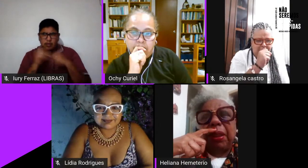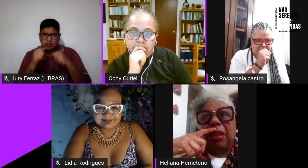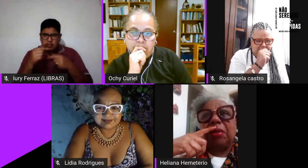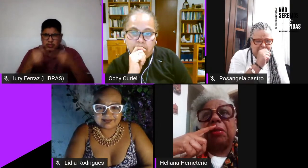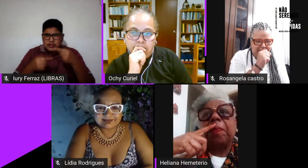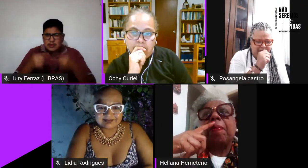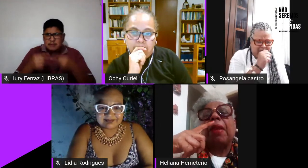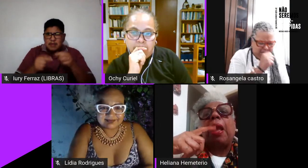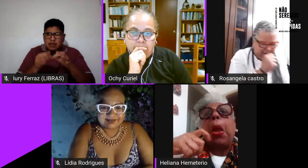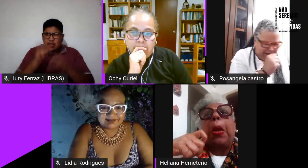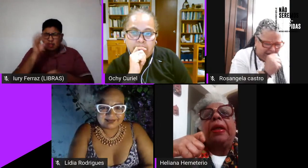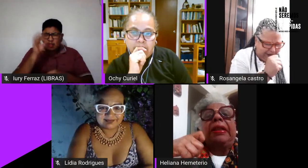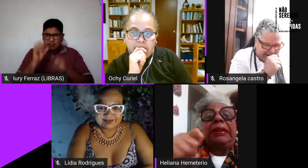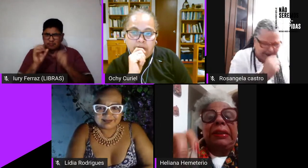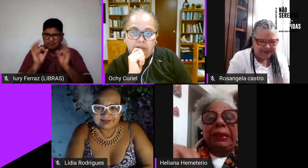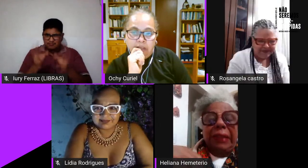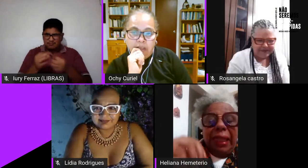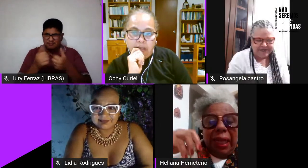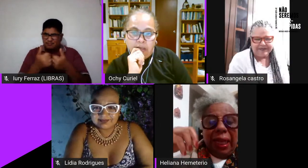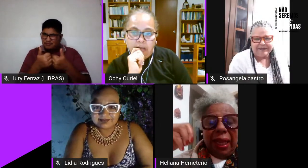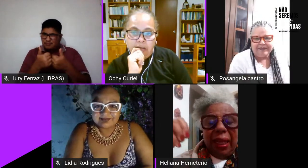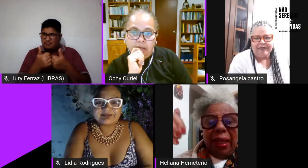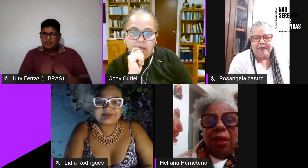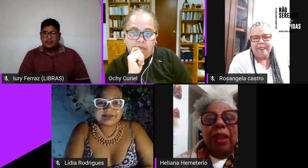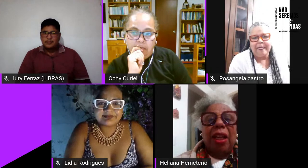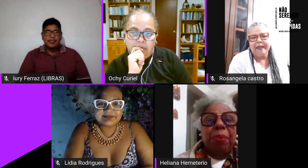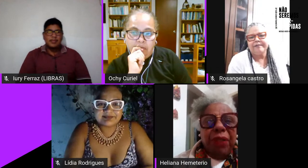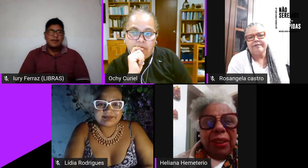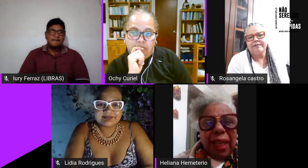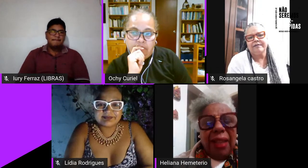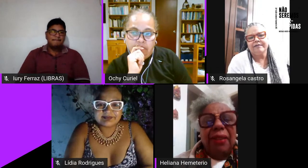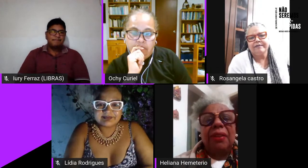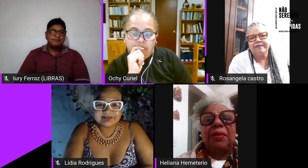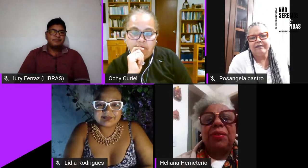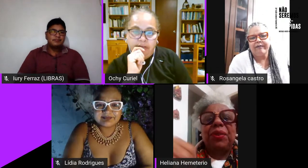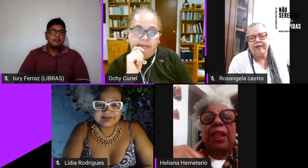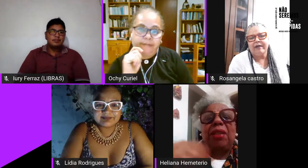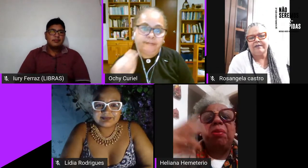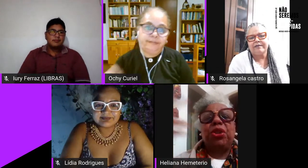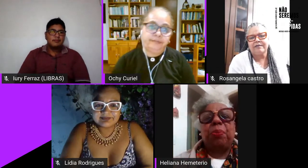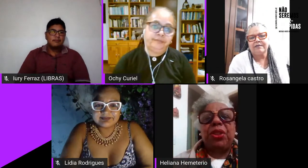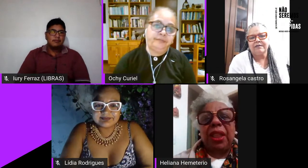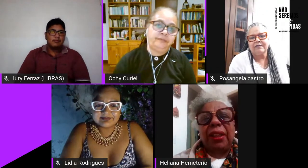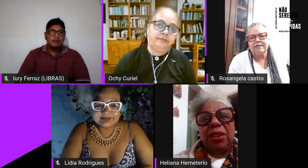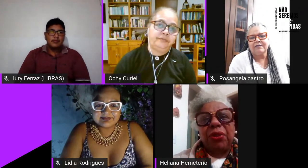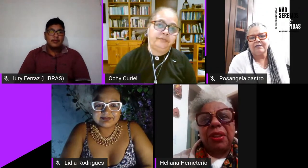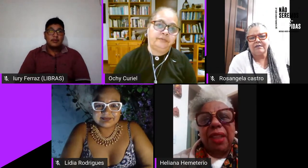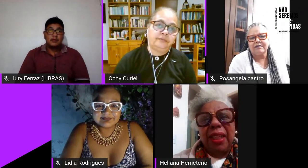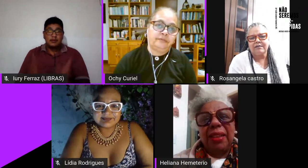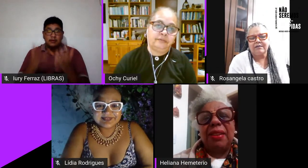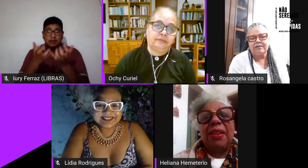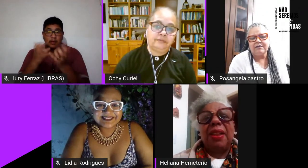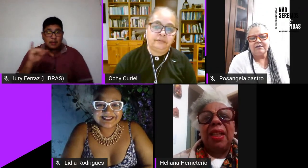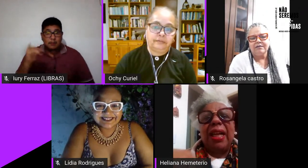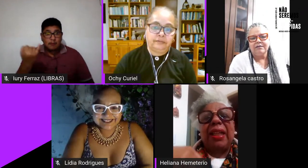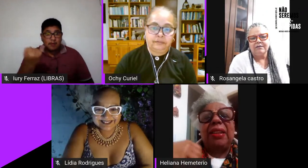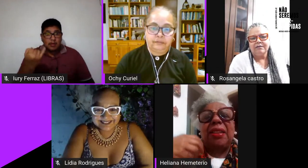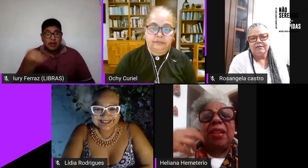grande sobre isso é eu quero aproveitar quero me despedir aqui vocês